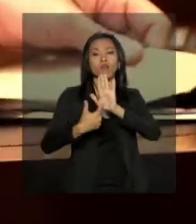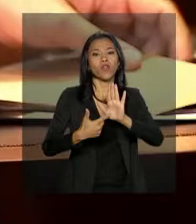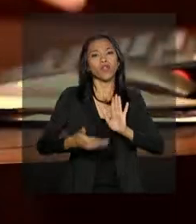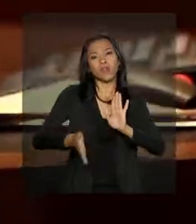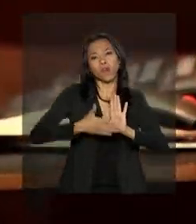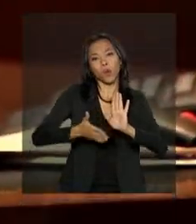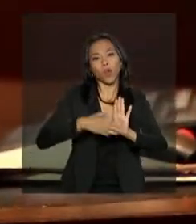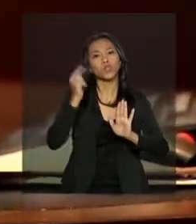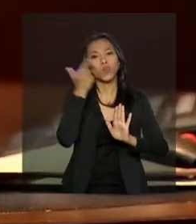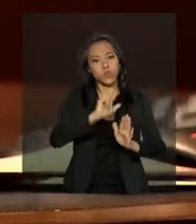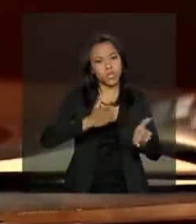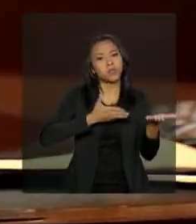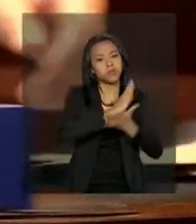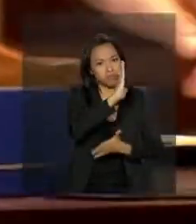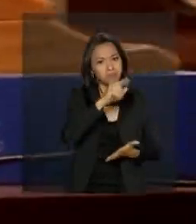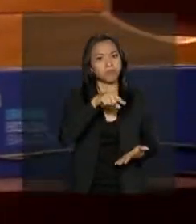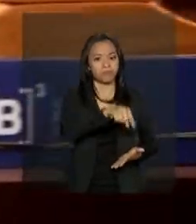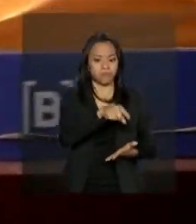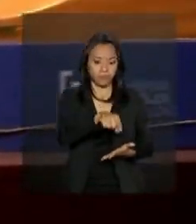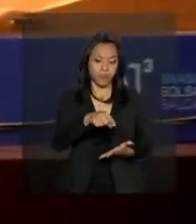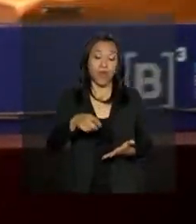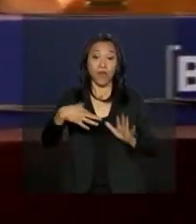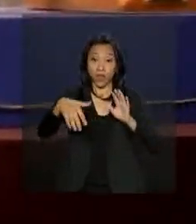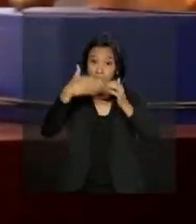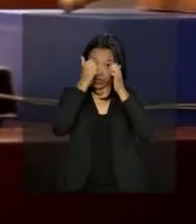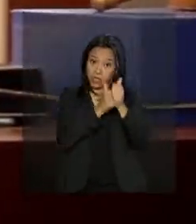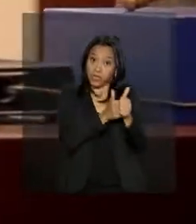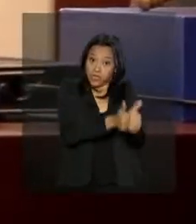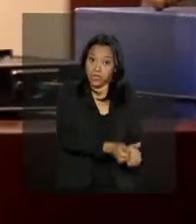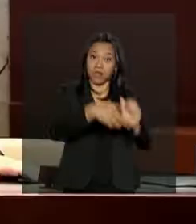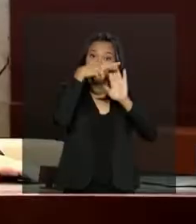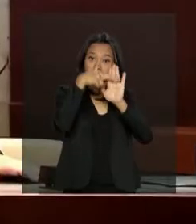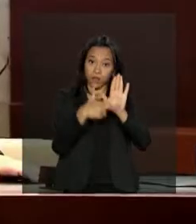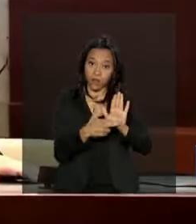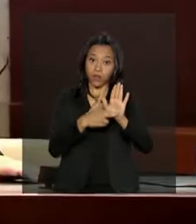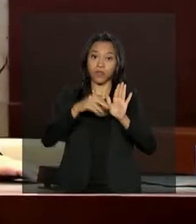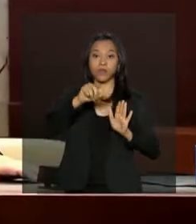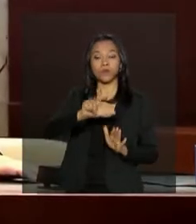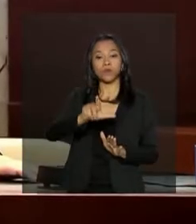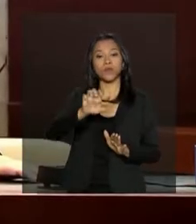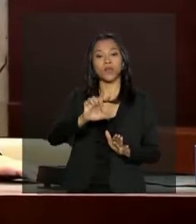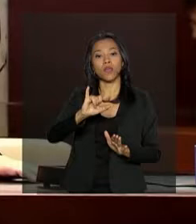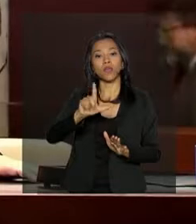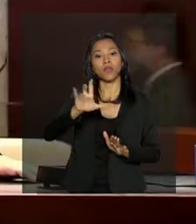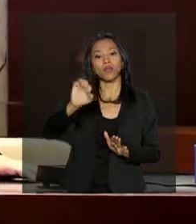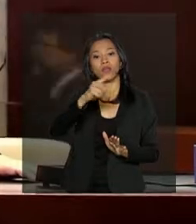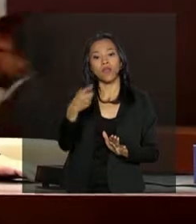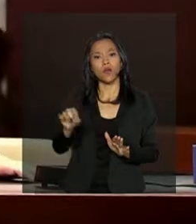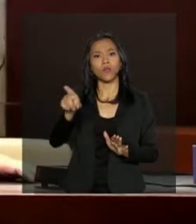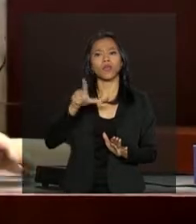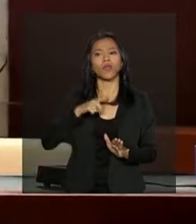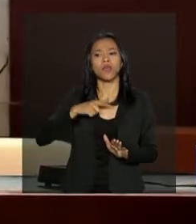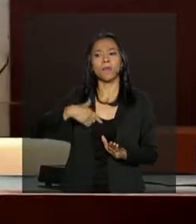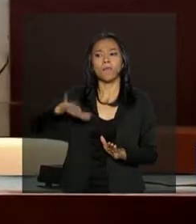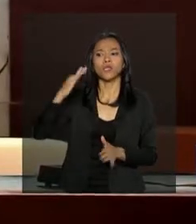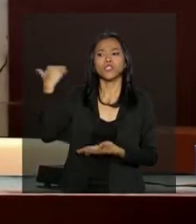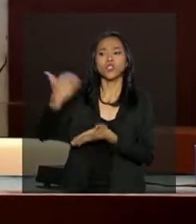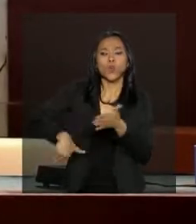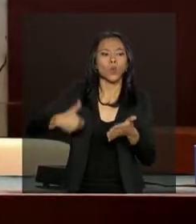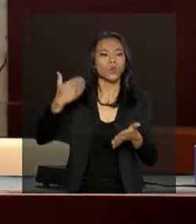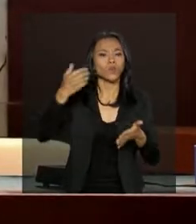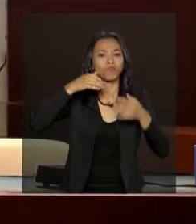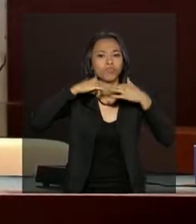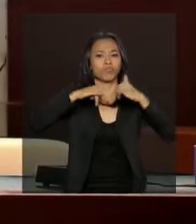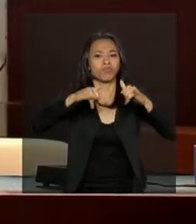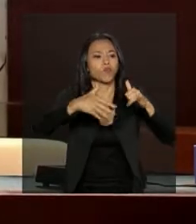venceu o certame pelo lance mínimo. Pelas regras estabelecidas, o leilão é disputado de acordo com o maior desconto oferecido na tarifa de energia.